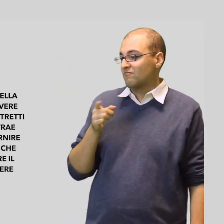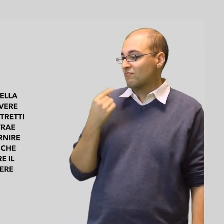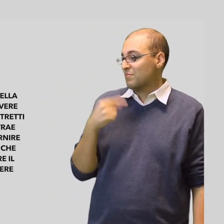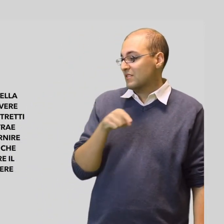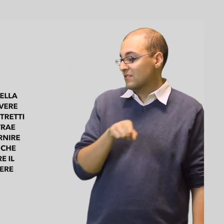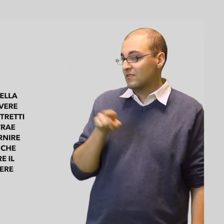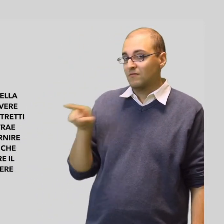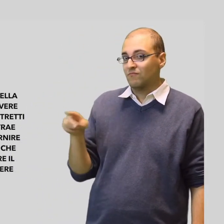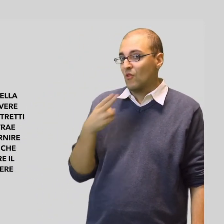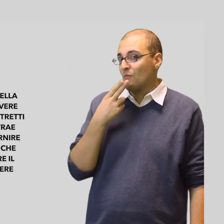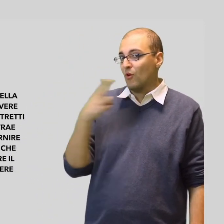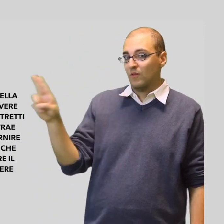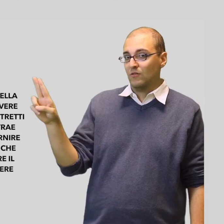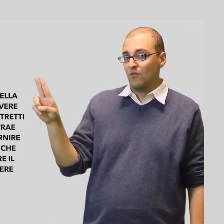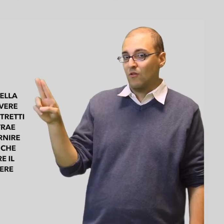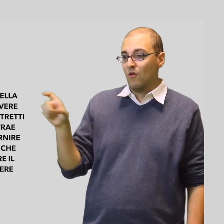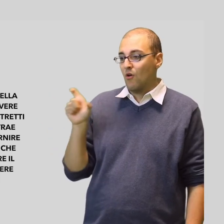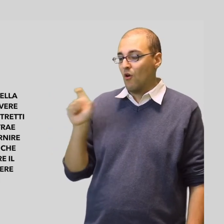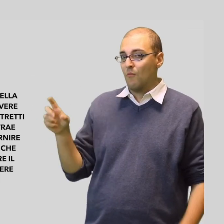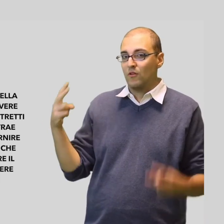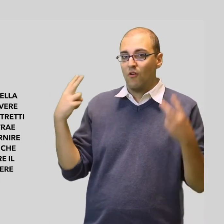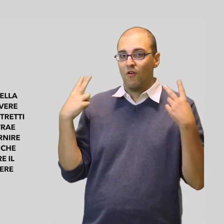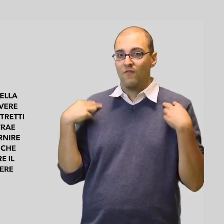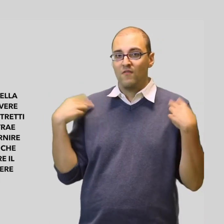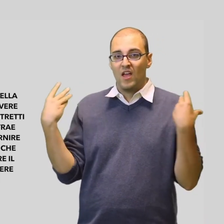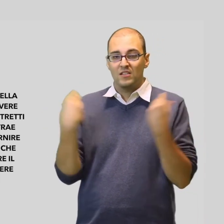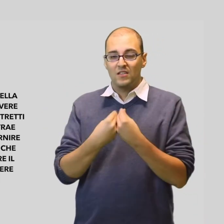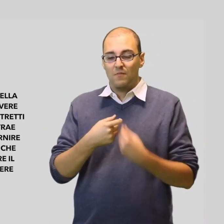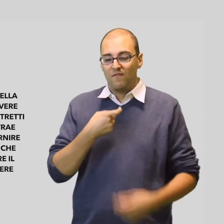ad abitare con qualcuno che sottrae i propri soldi